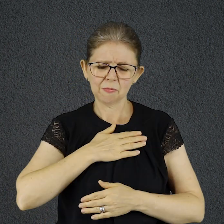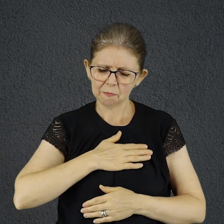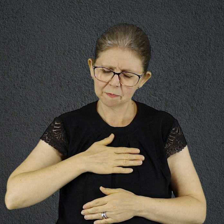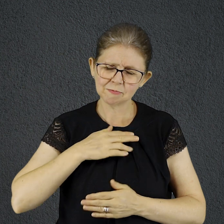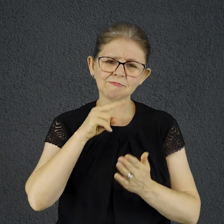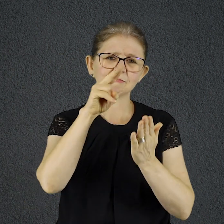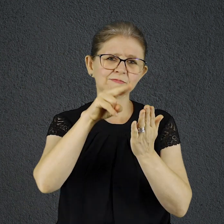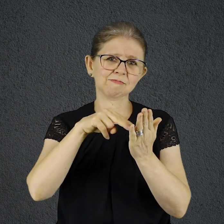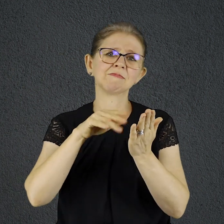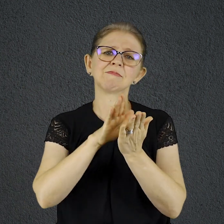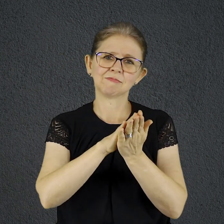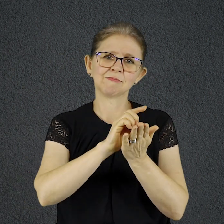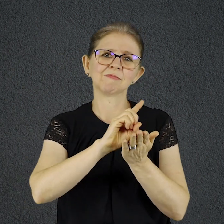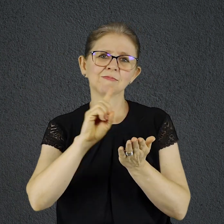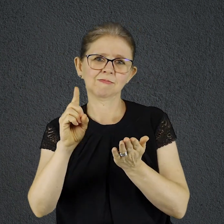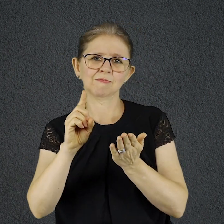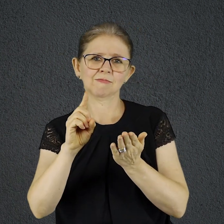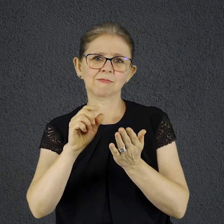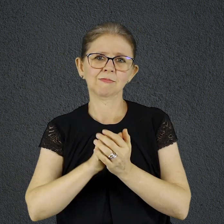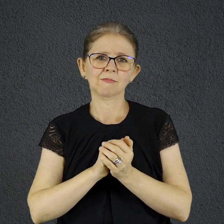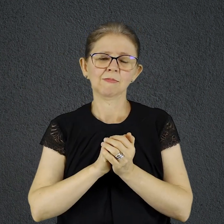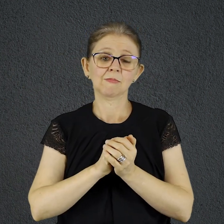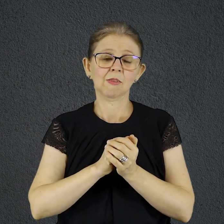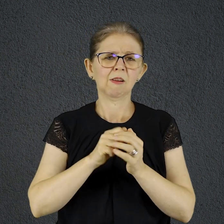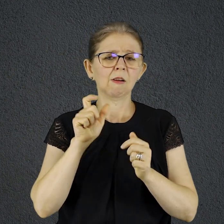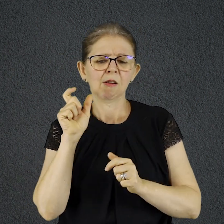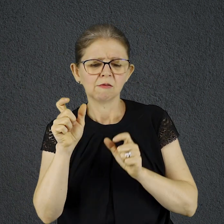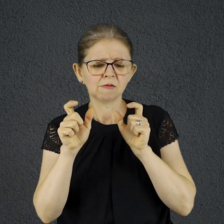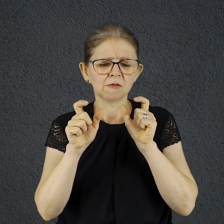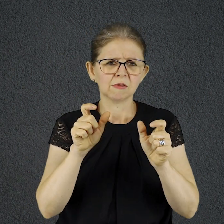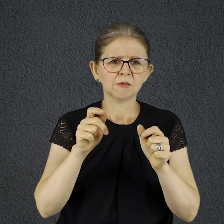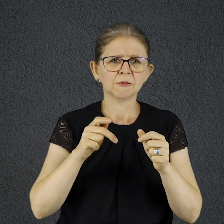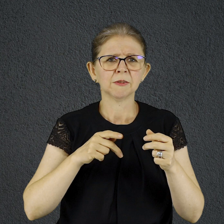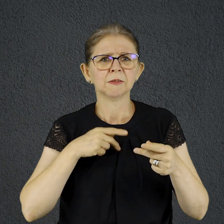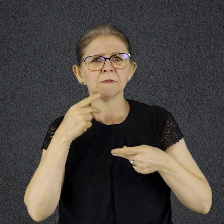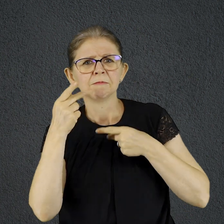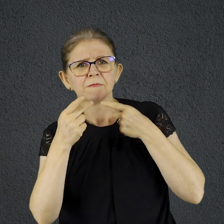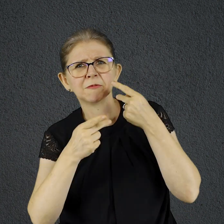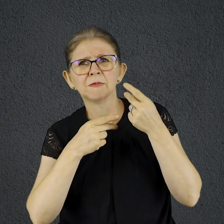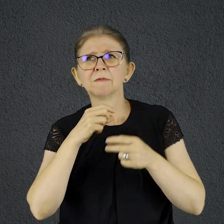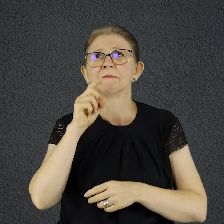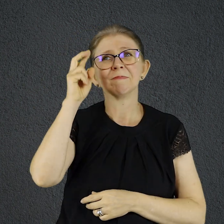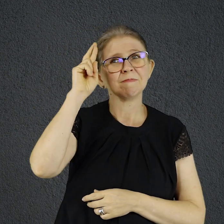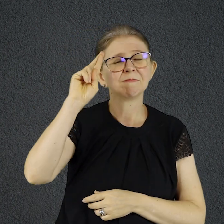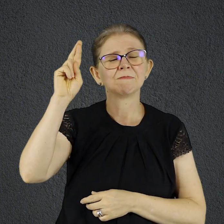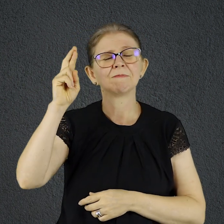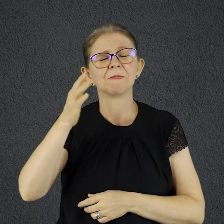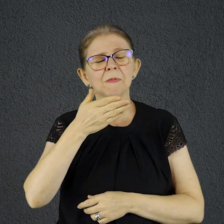As palavras do Senhor são mais desejáveis do que muito ouro puro e mais doces do que o